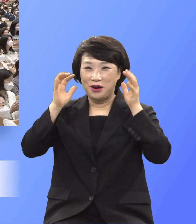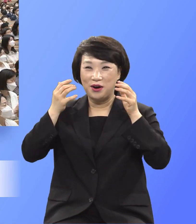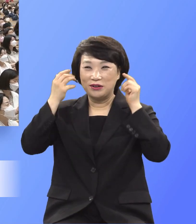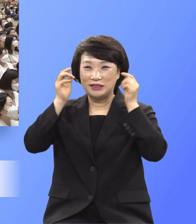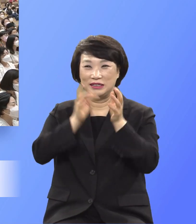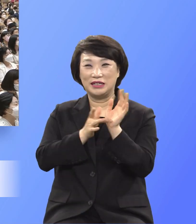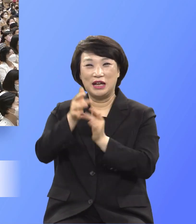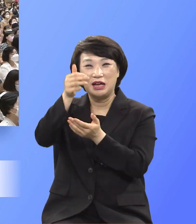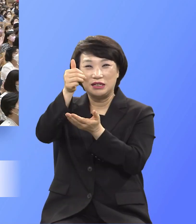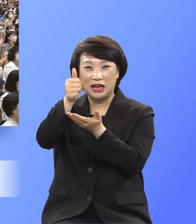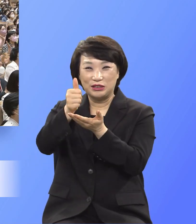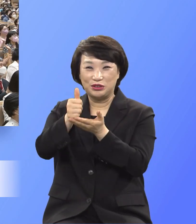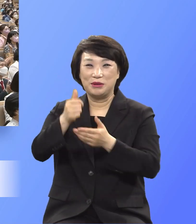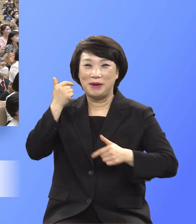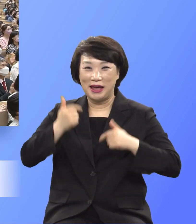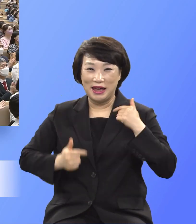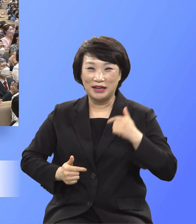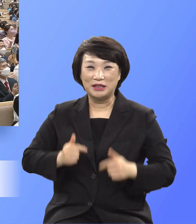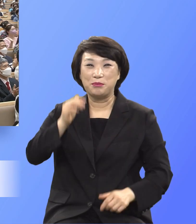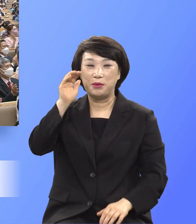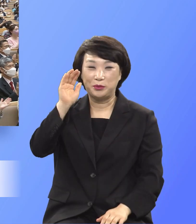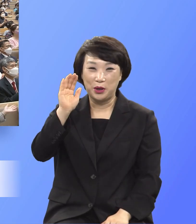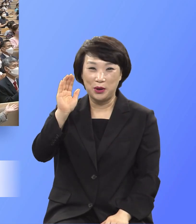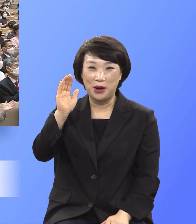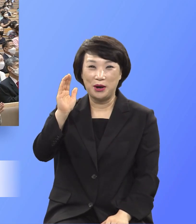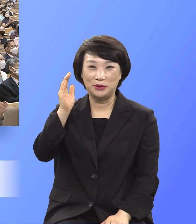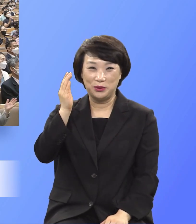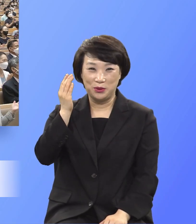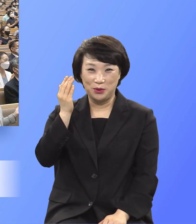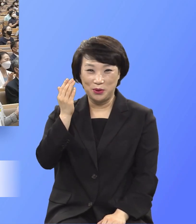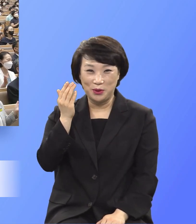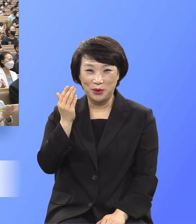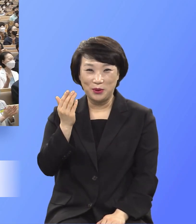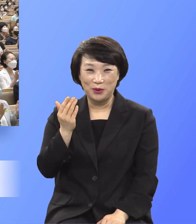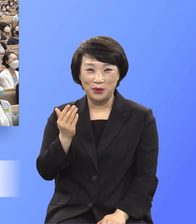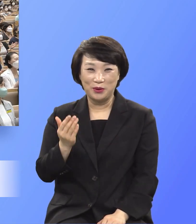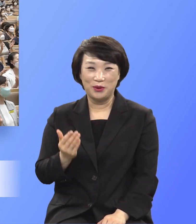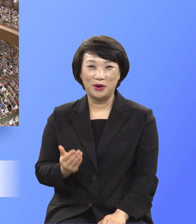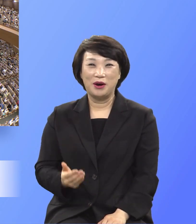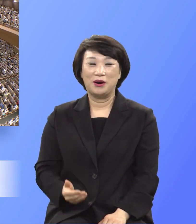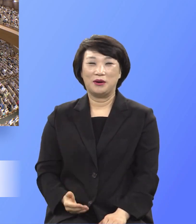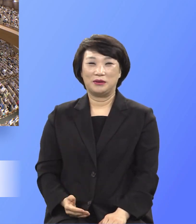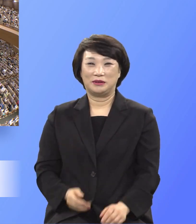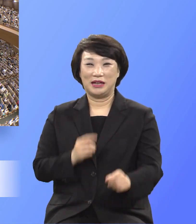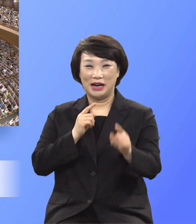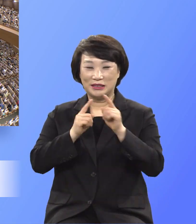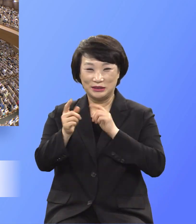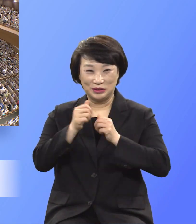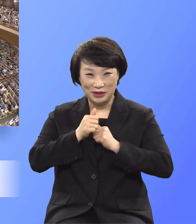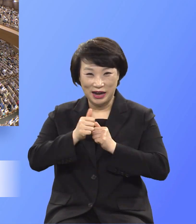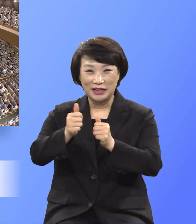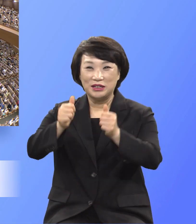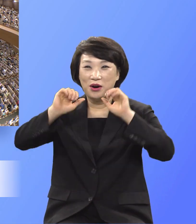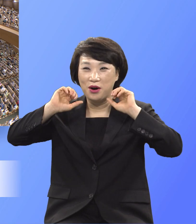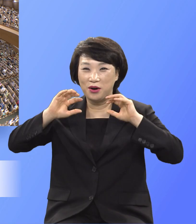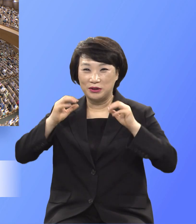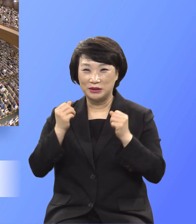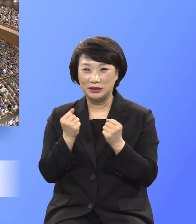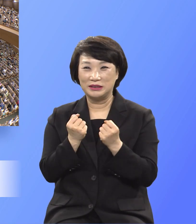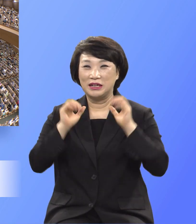어린이